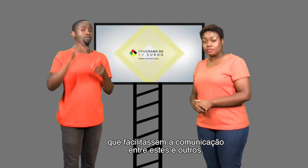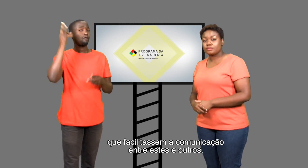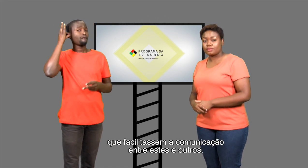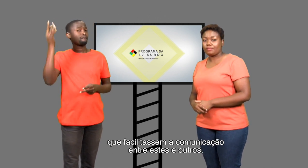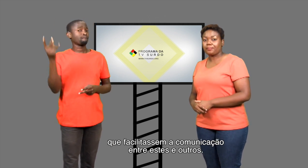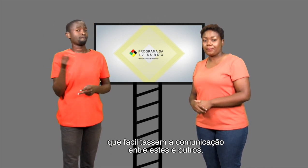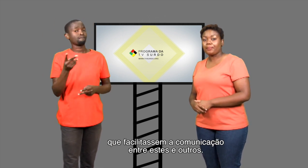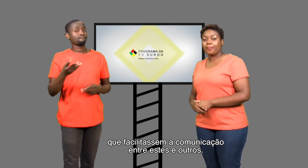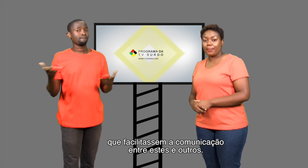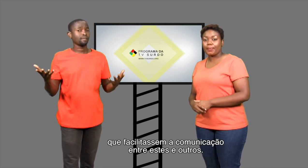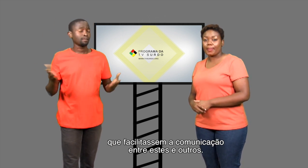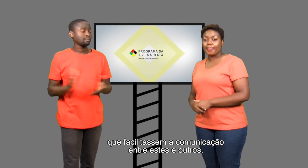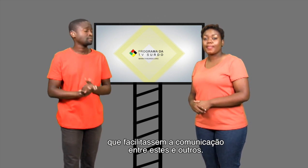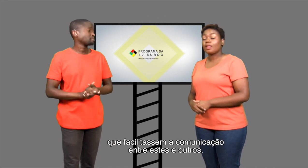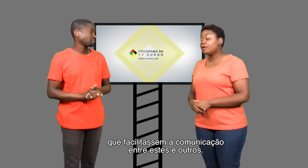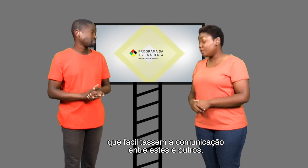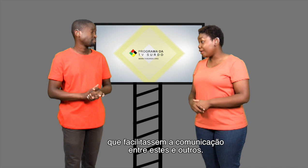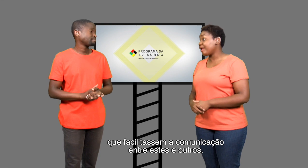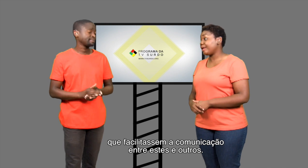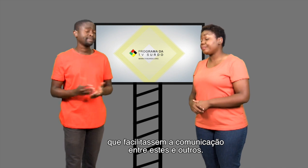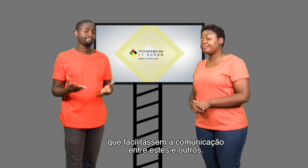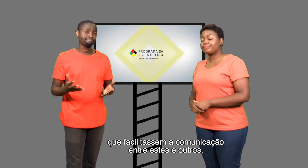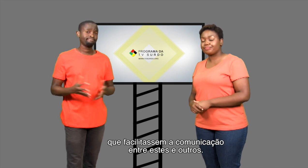comunicação entre estes e outros.